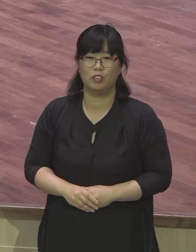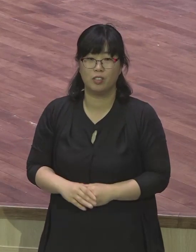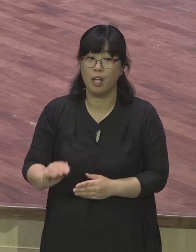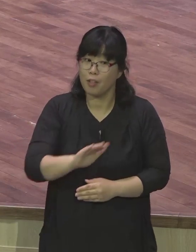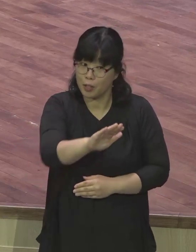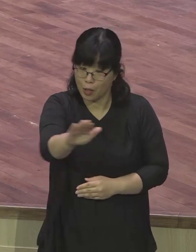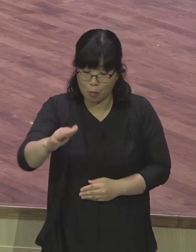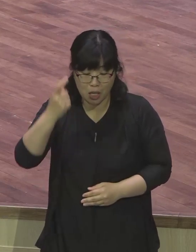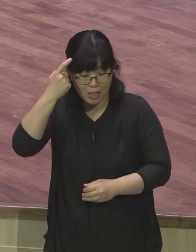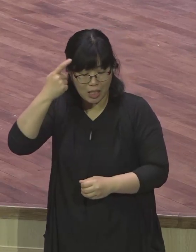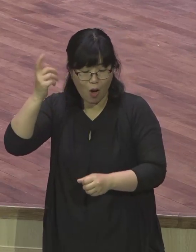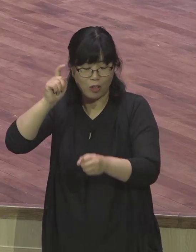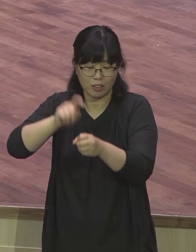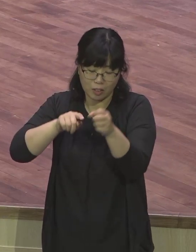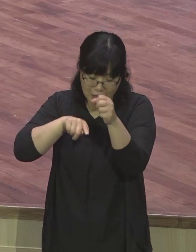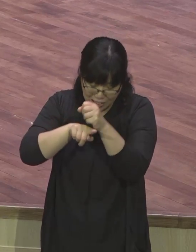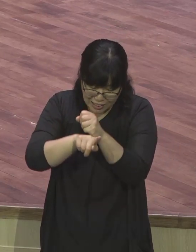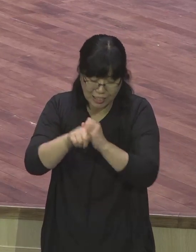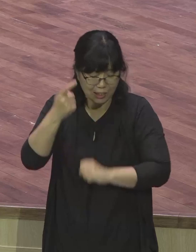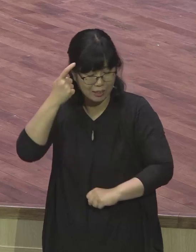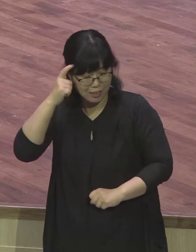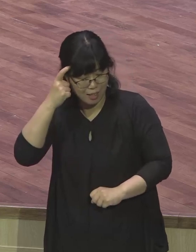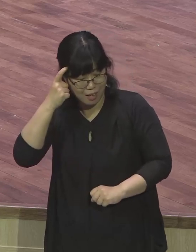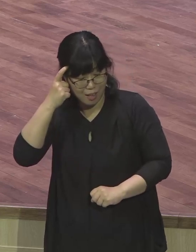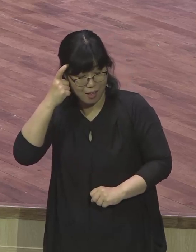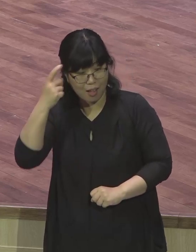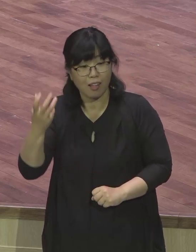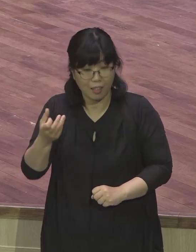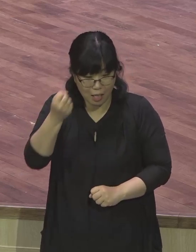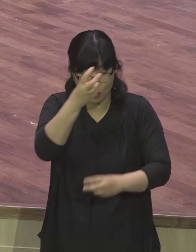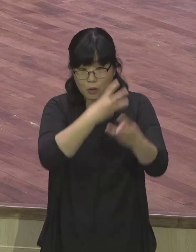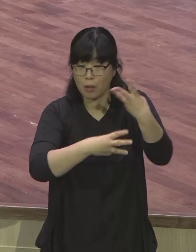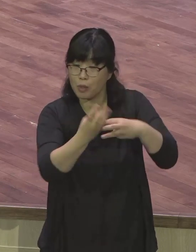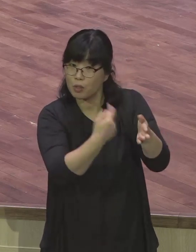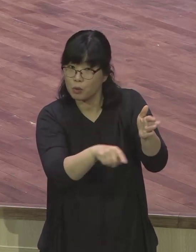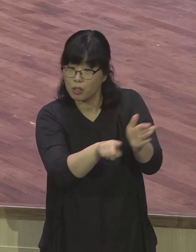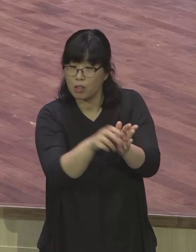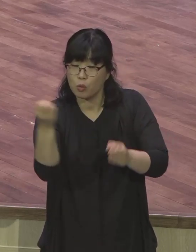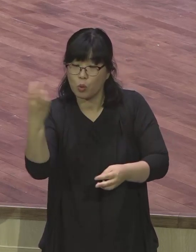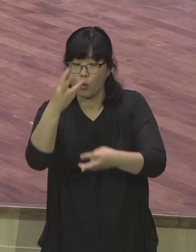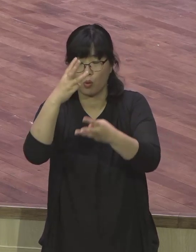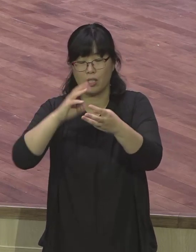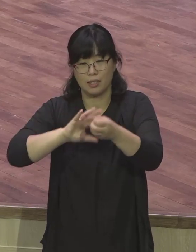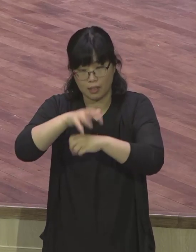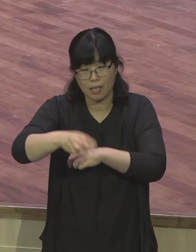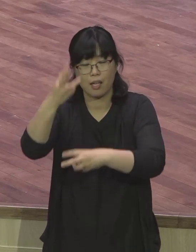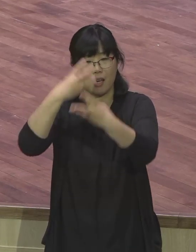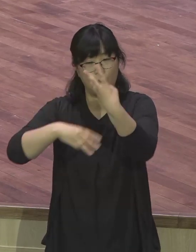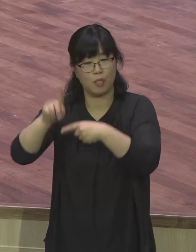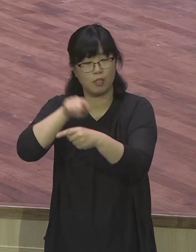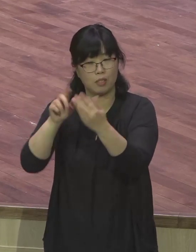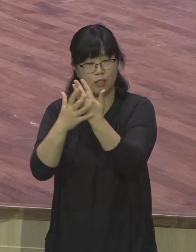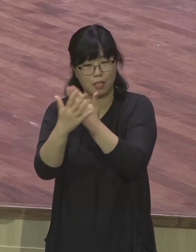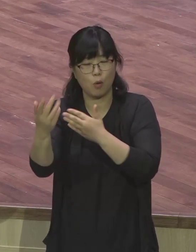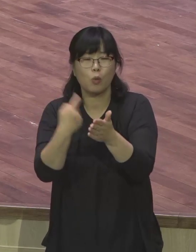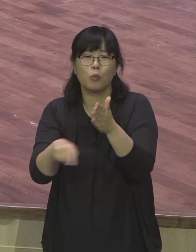의미들을 생각하시면서 우리 랩런트를 위해서 또 세계 랩런트 대회를 놓고서 기도하시는 우리 성대님들 시기를 바랍니다